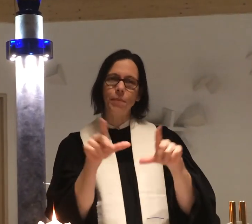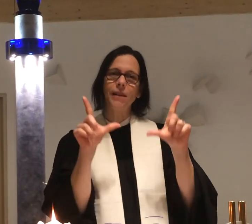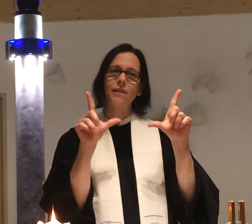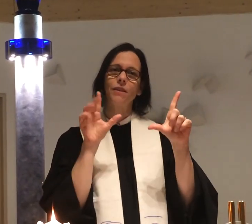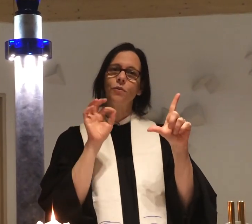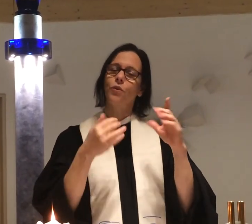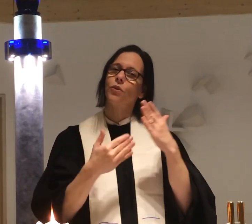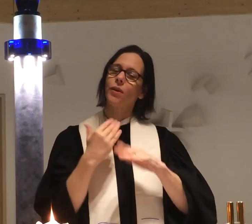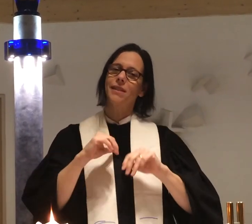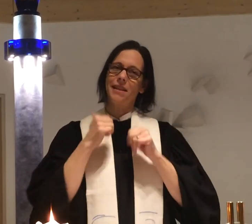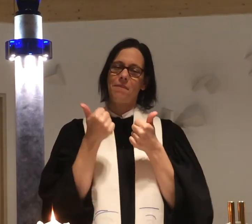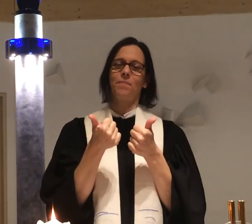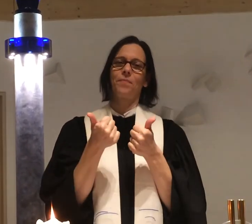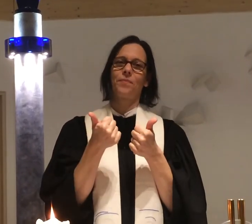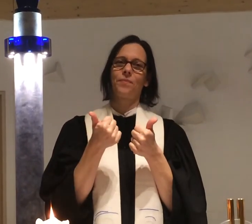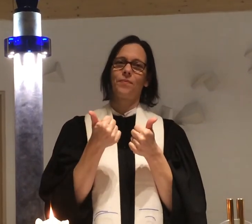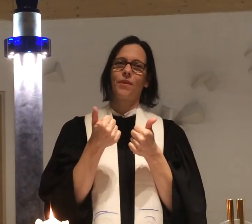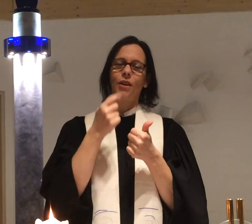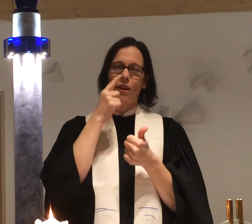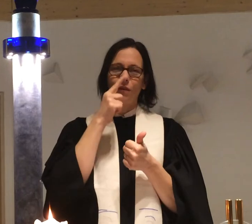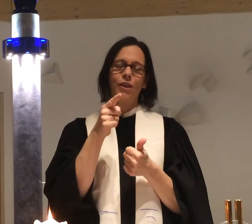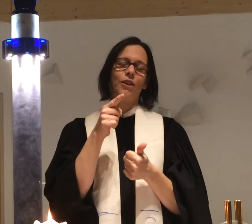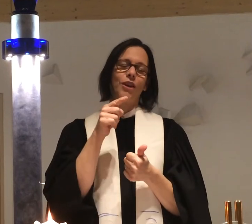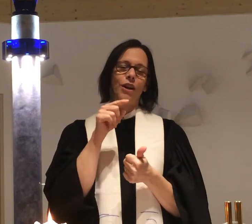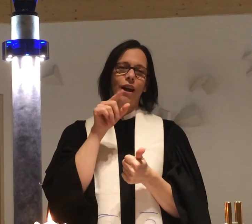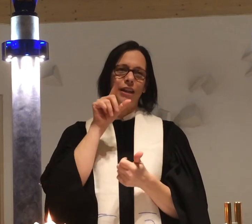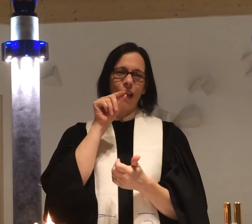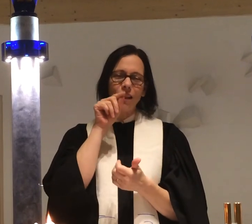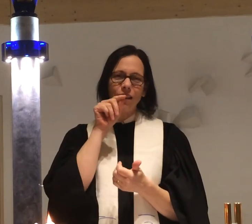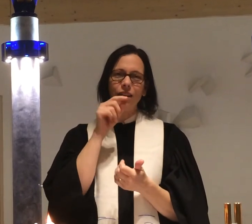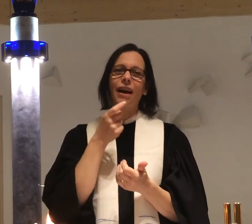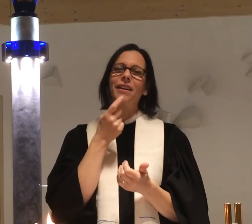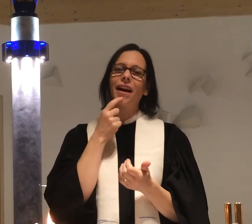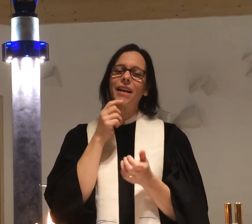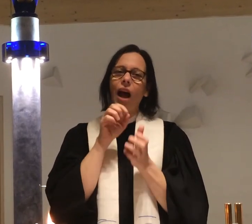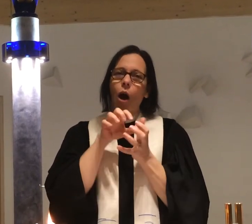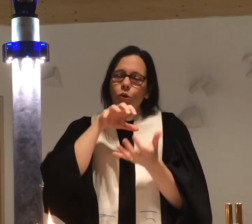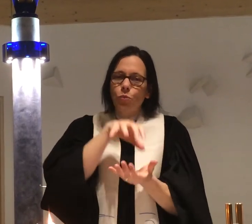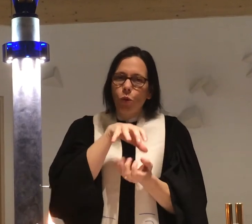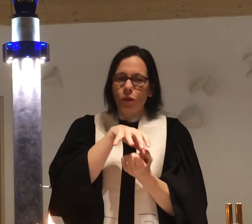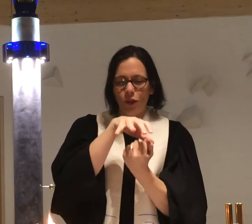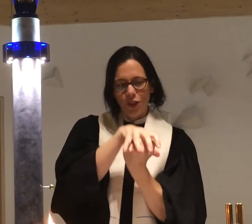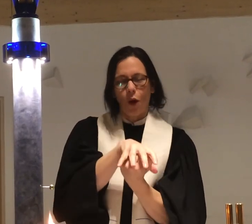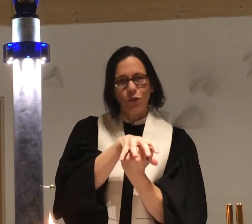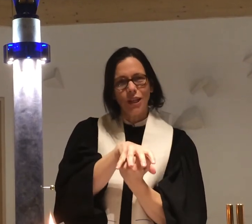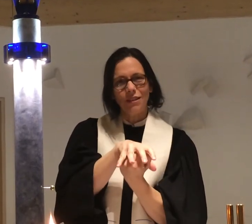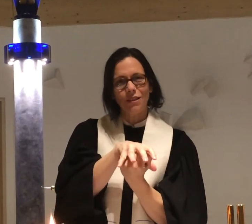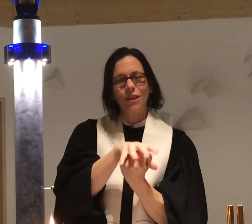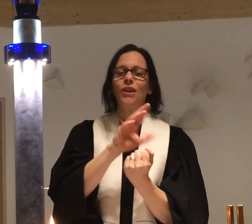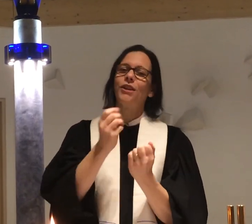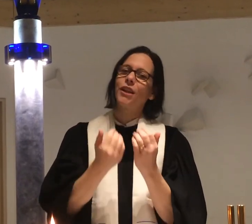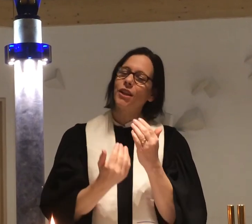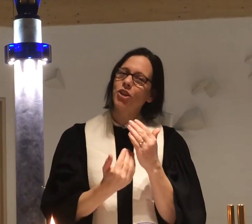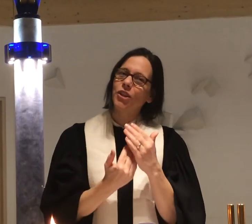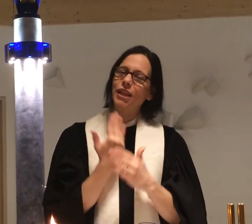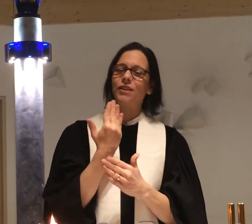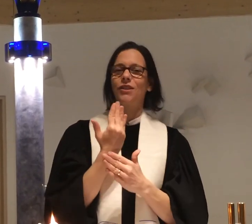Bild für neues Leben. Wenn eine Henne ein Ei ausbrütet, sich draufsetzt, dann entsteht